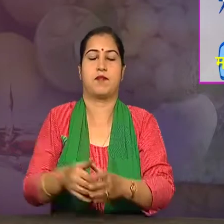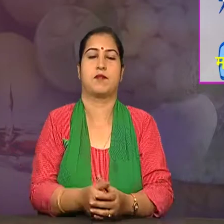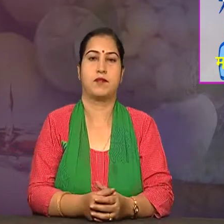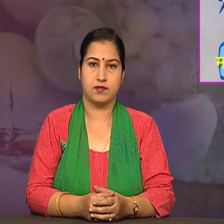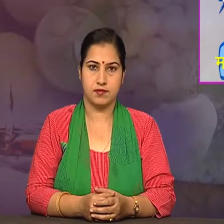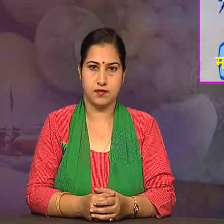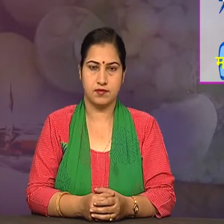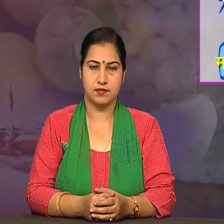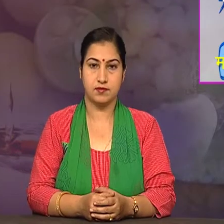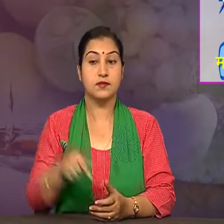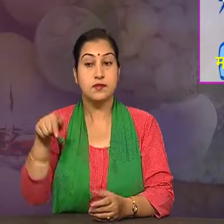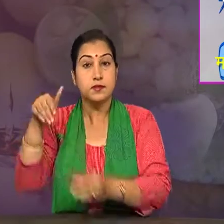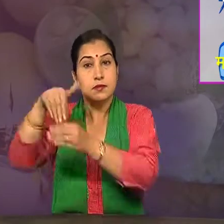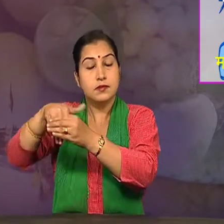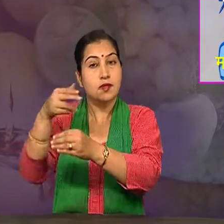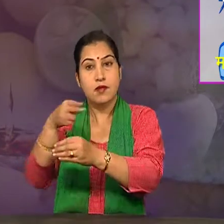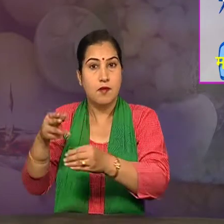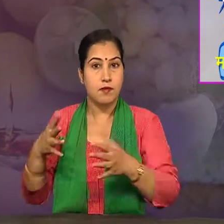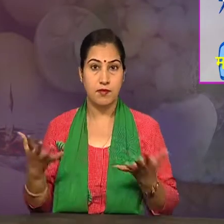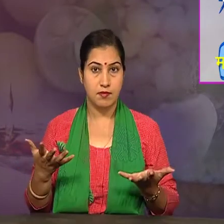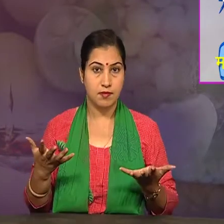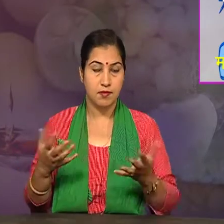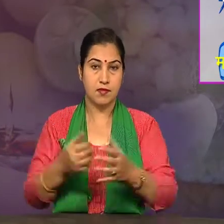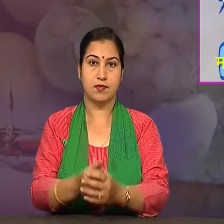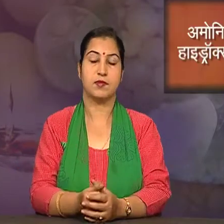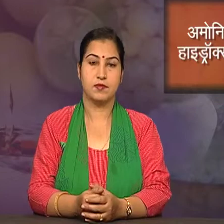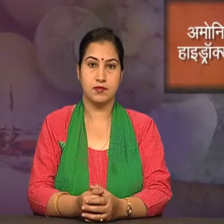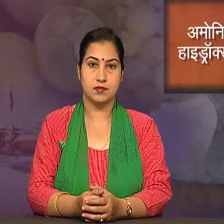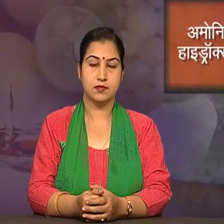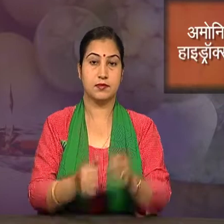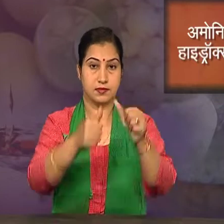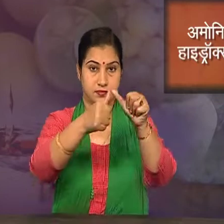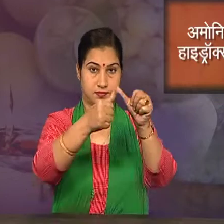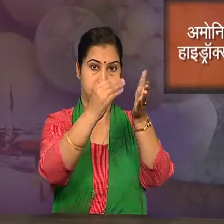उसका नाम है अमोनियम हाइड्रोक्साइड